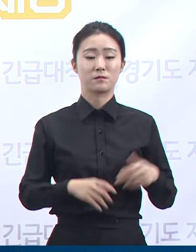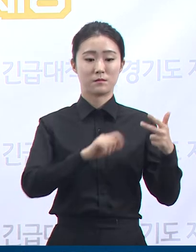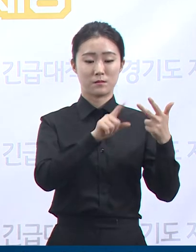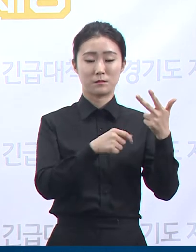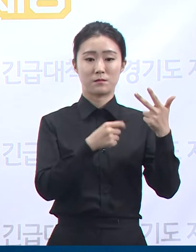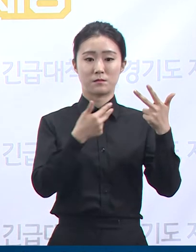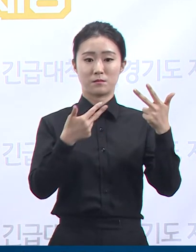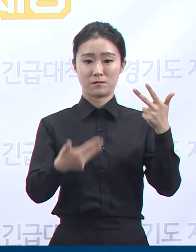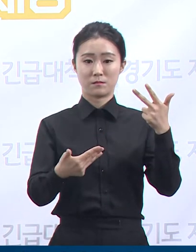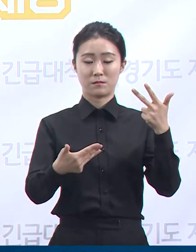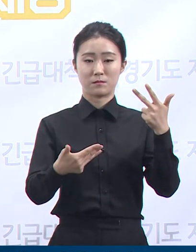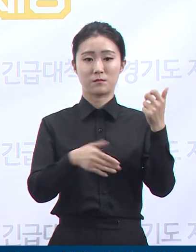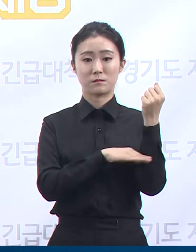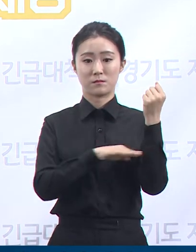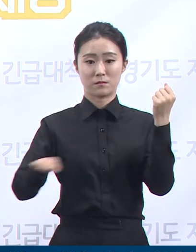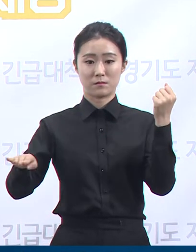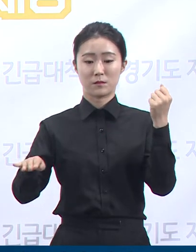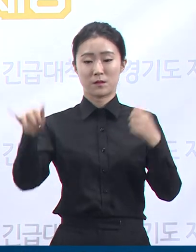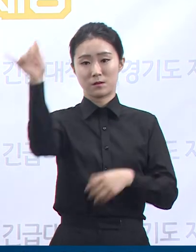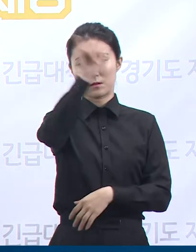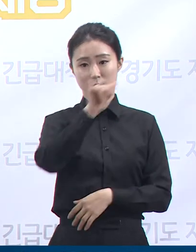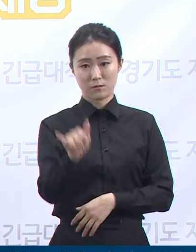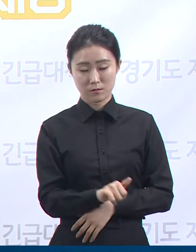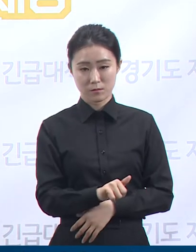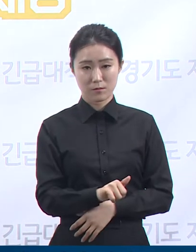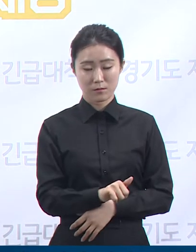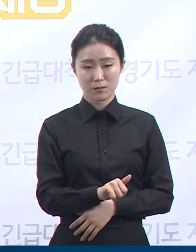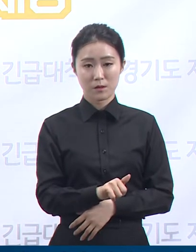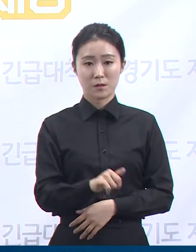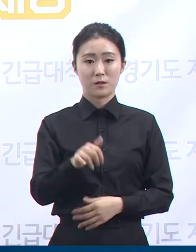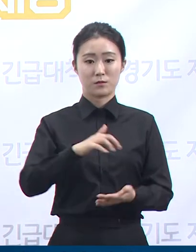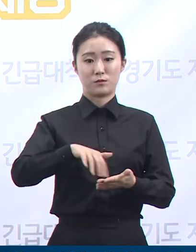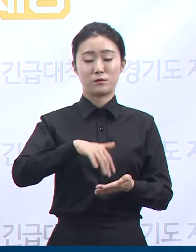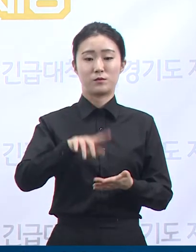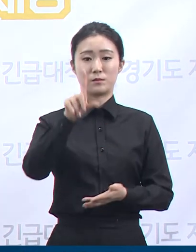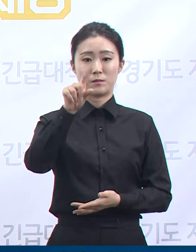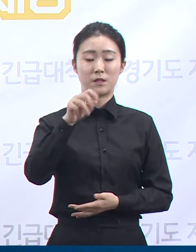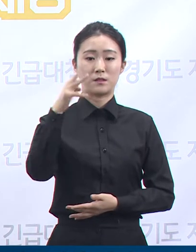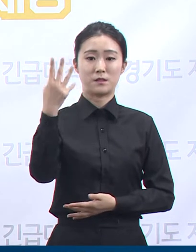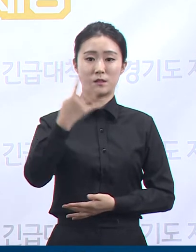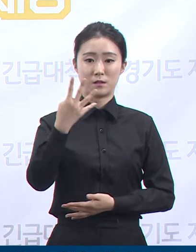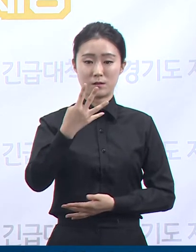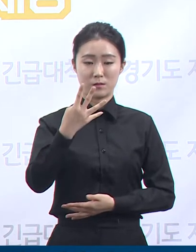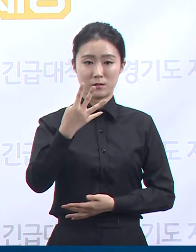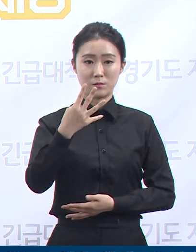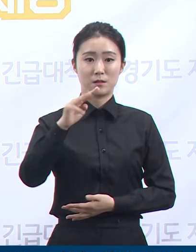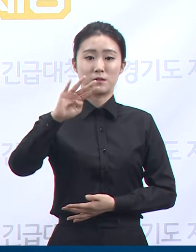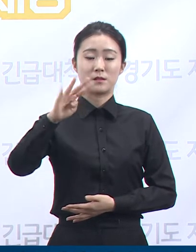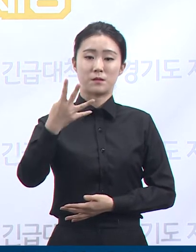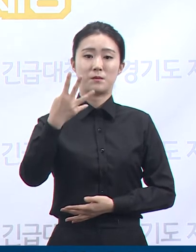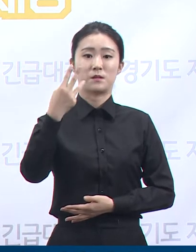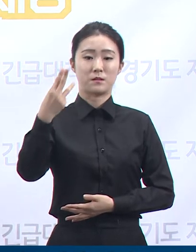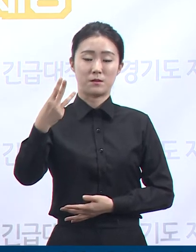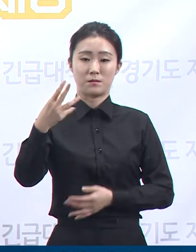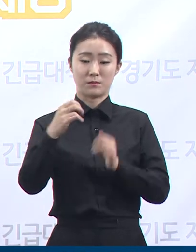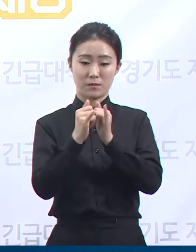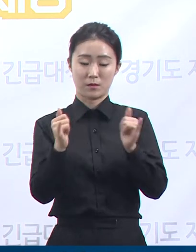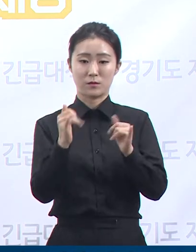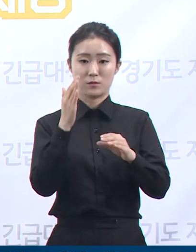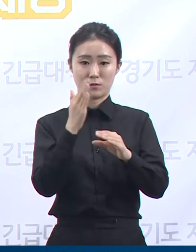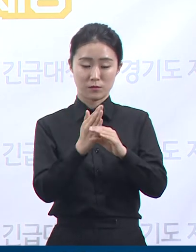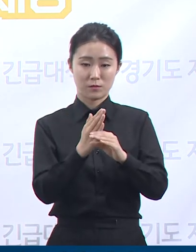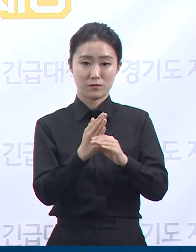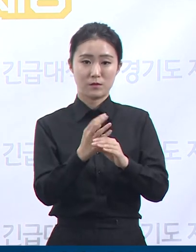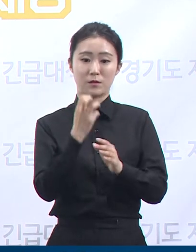0시 기준 전국 확진자 수는 총 13,244명이며 이 중 경기도 확진자 수는 전일 오전 0시